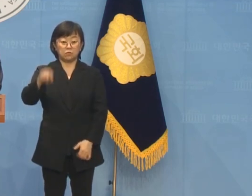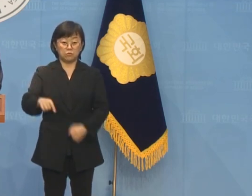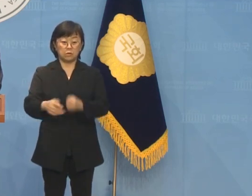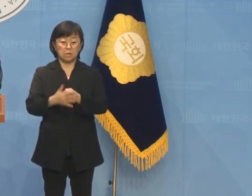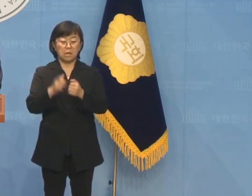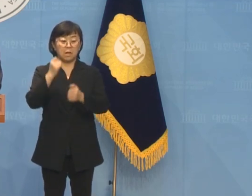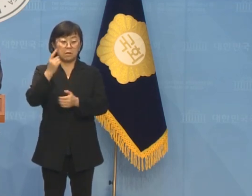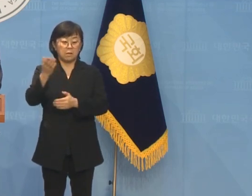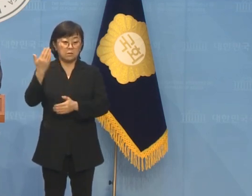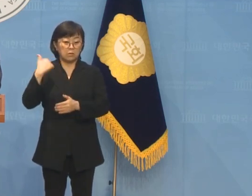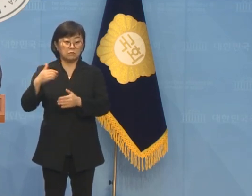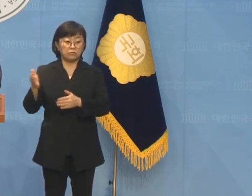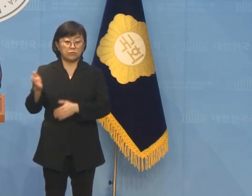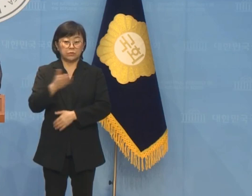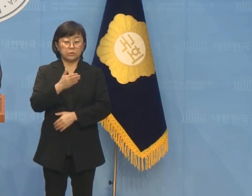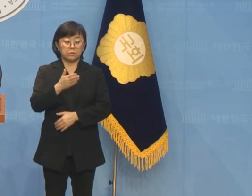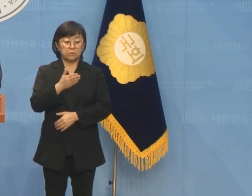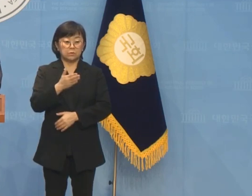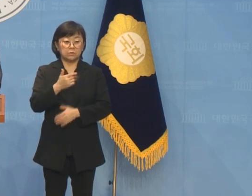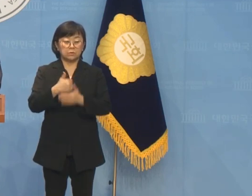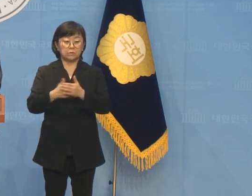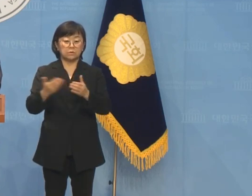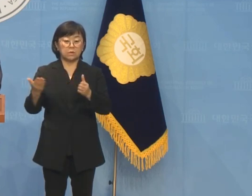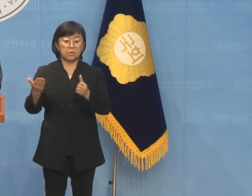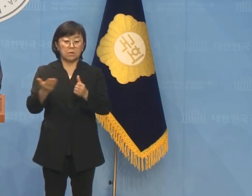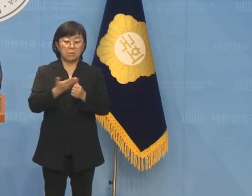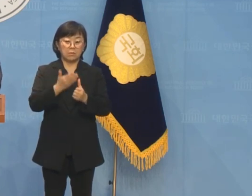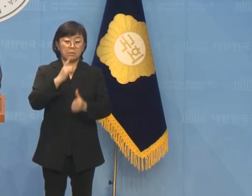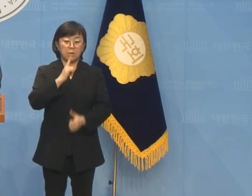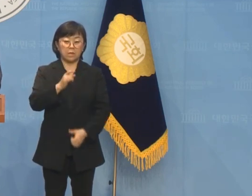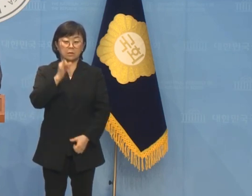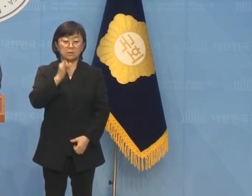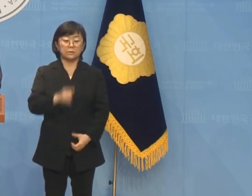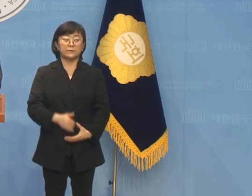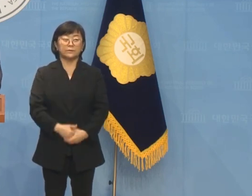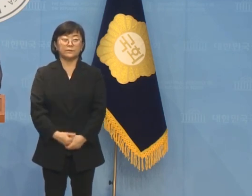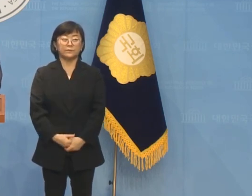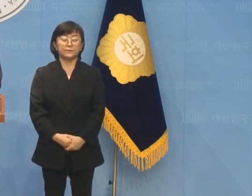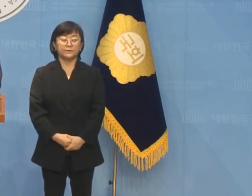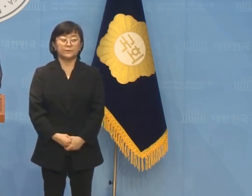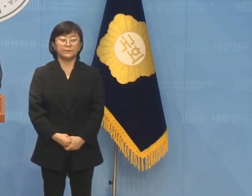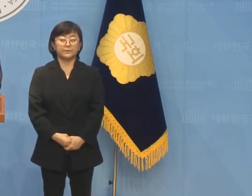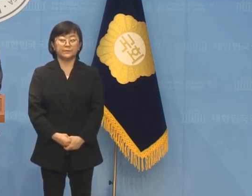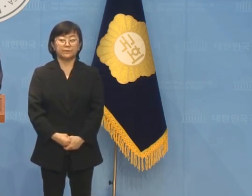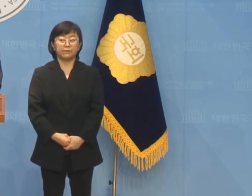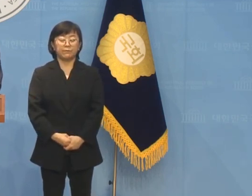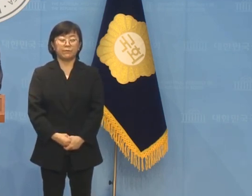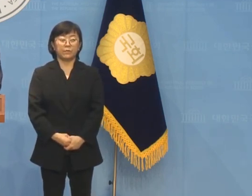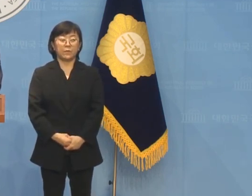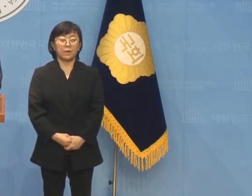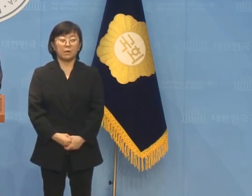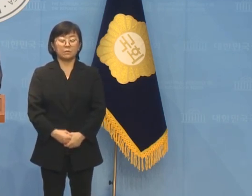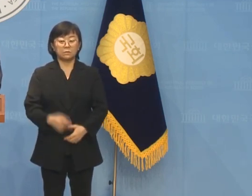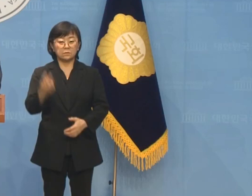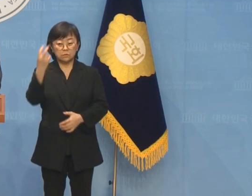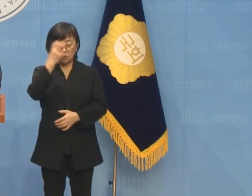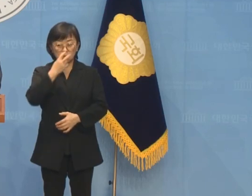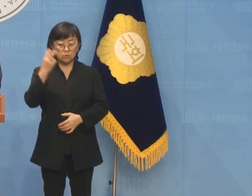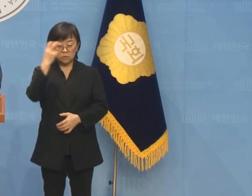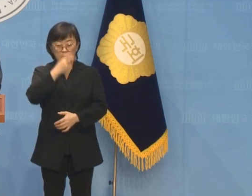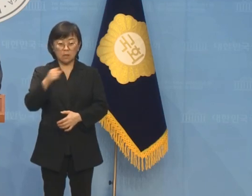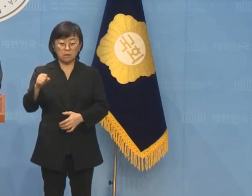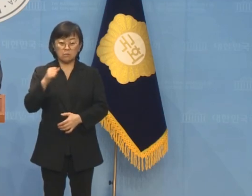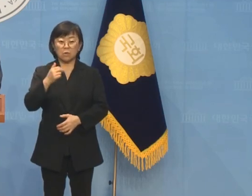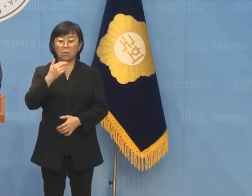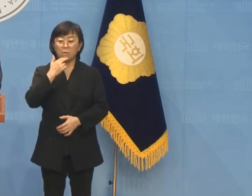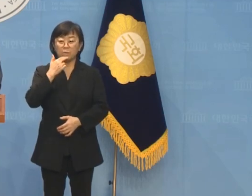한 달 전부터 컷오프를 운운하고 다녔습니다. 이렇다 할 통찰력도